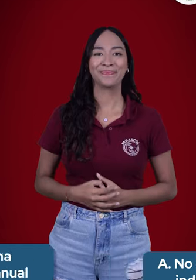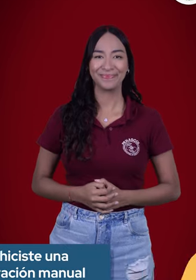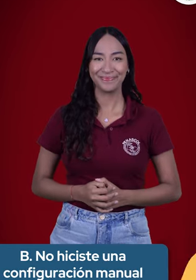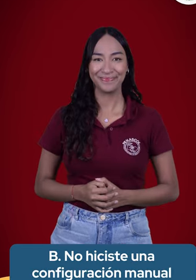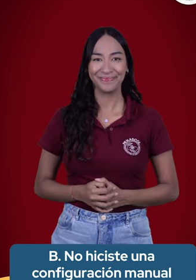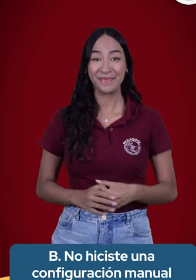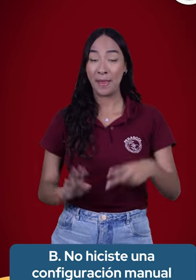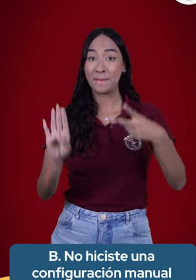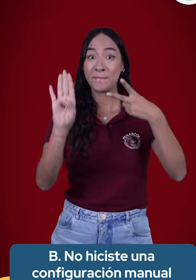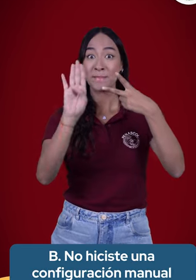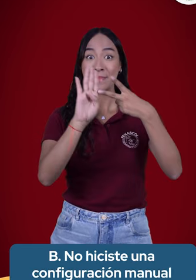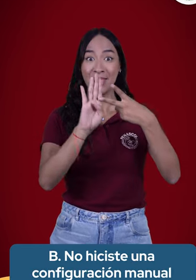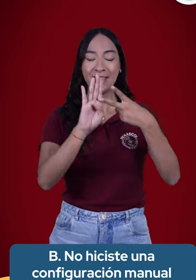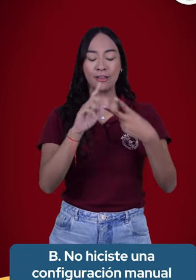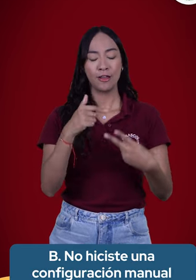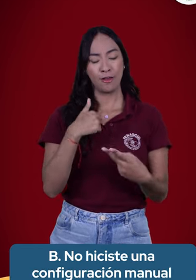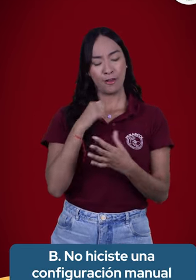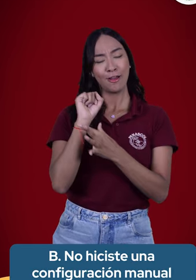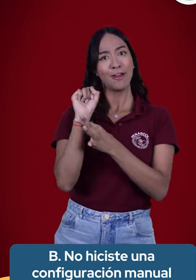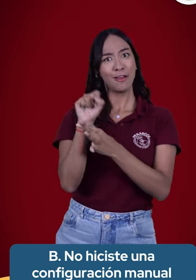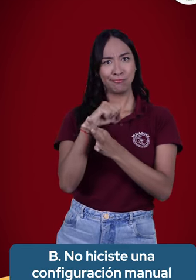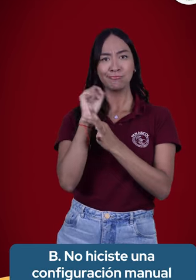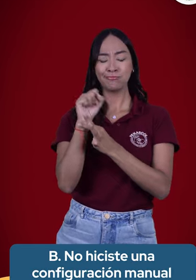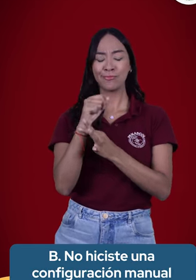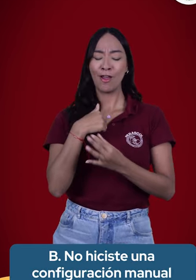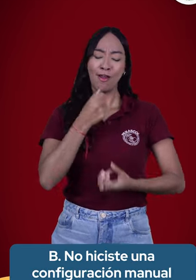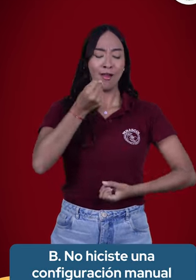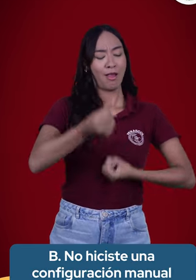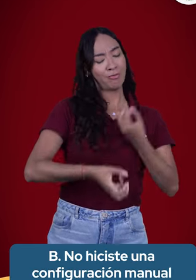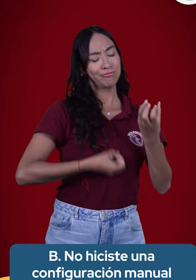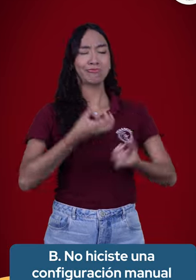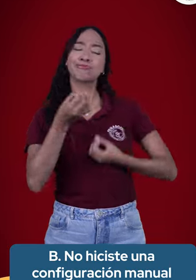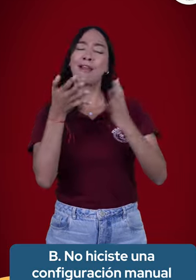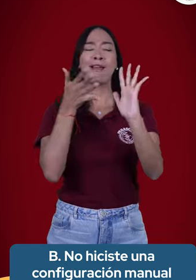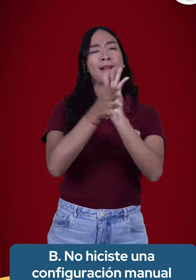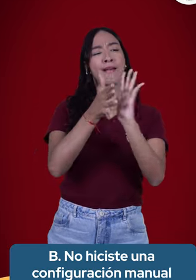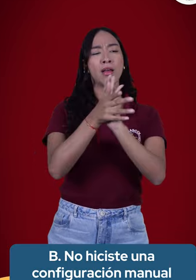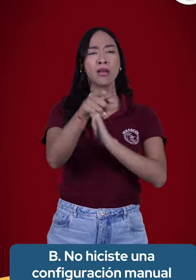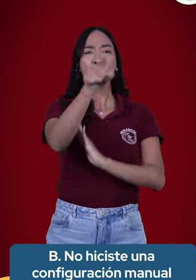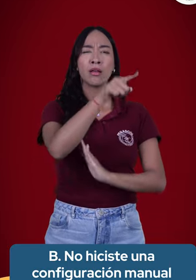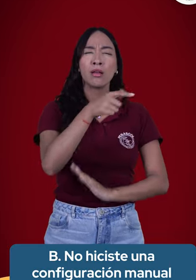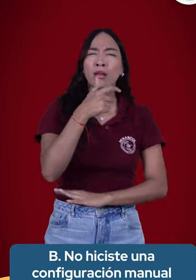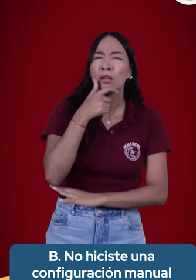B. No hiciste una configuración manual adecuada y se entendió otra cosa.